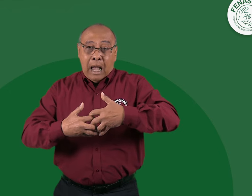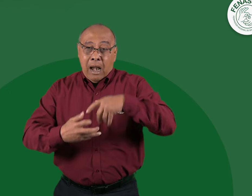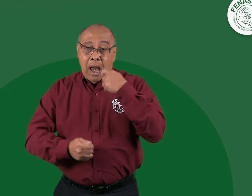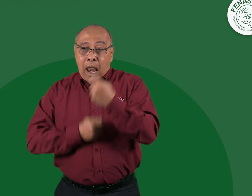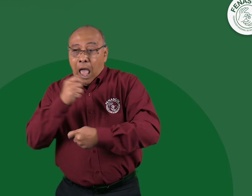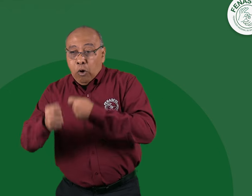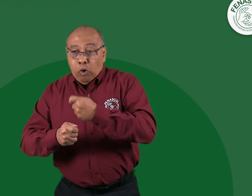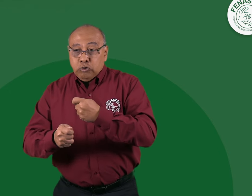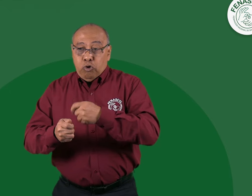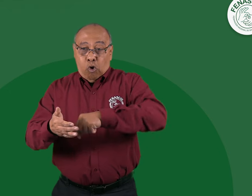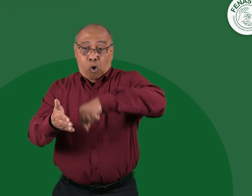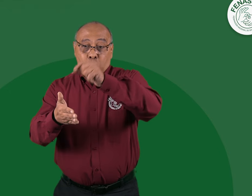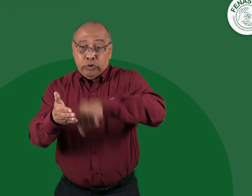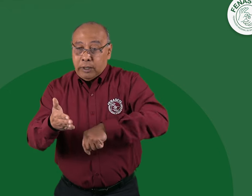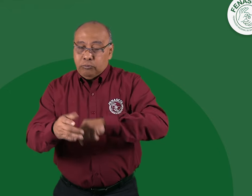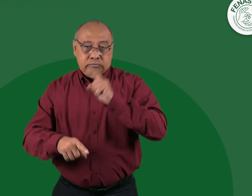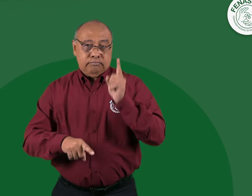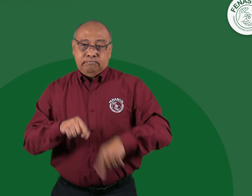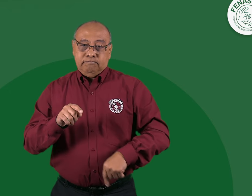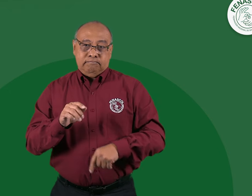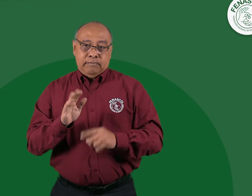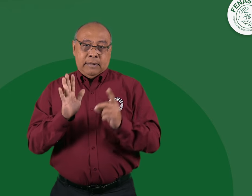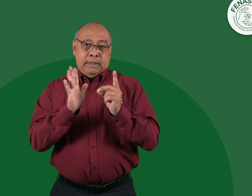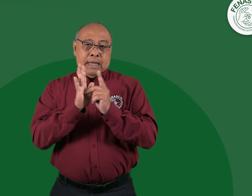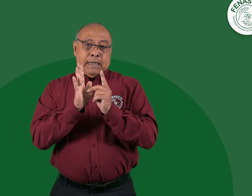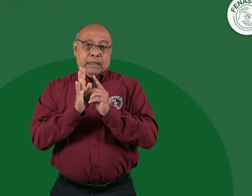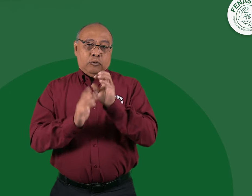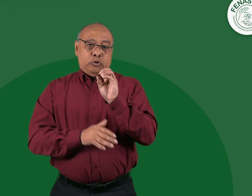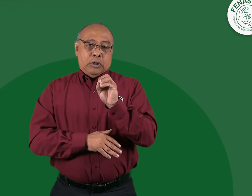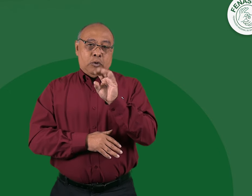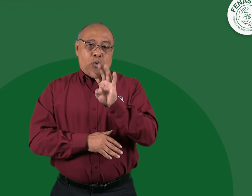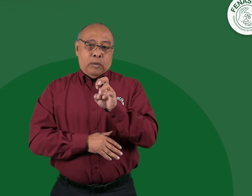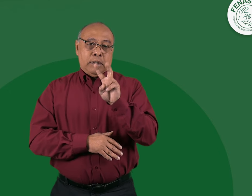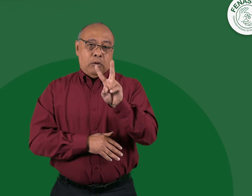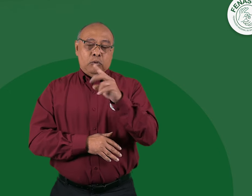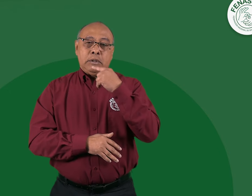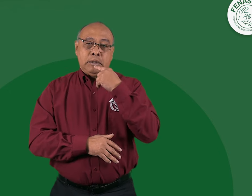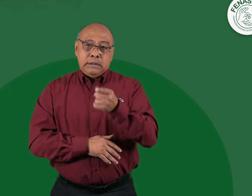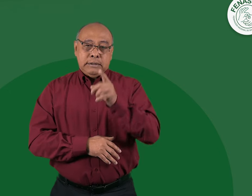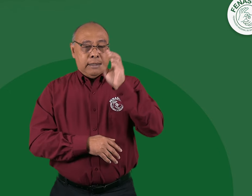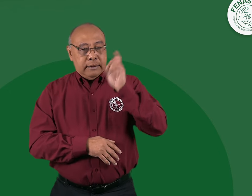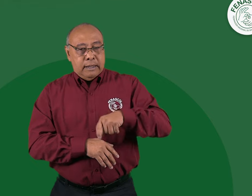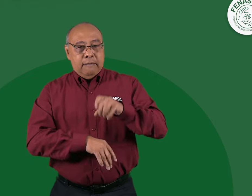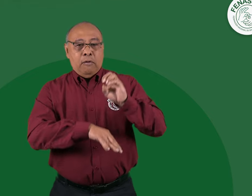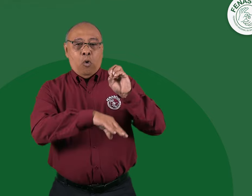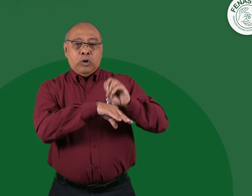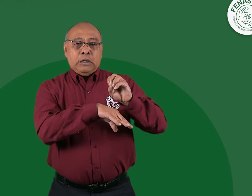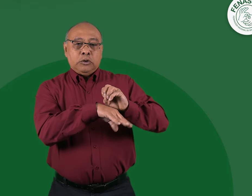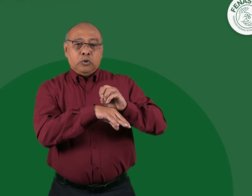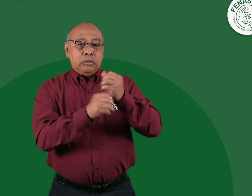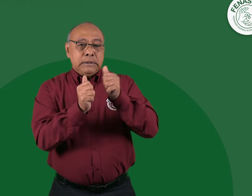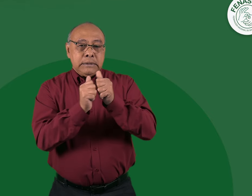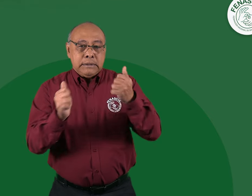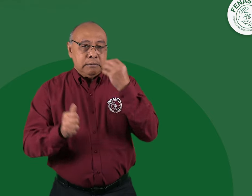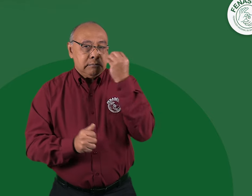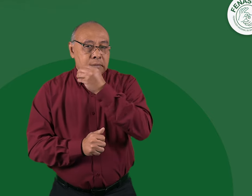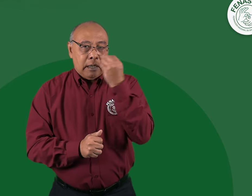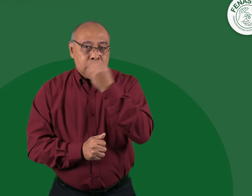Lo menciona el Decreto 092. Las entidades sin ánimo de lucro son las que pueden participar en estos procesos de